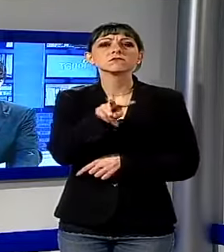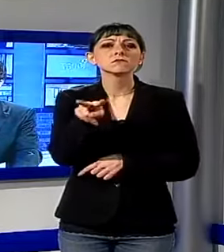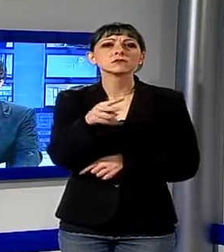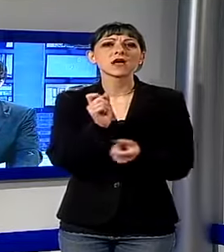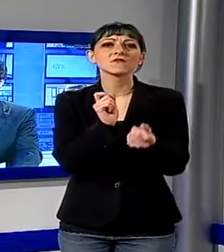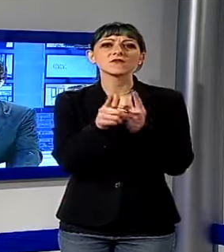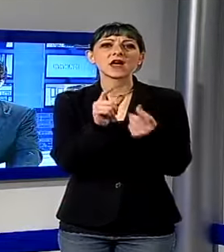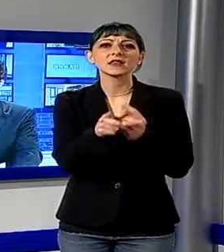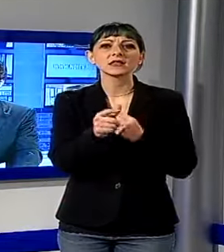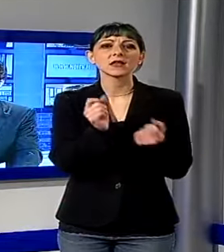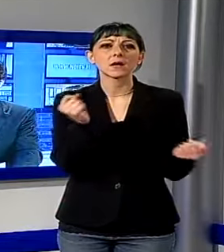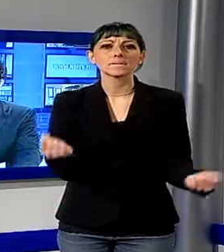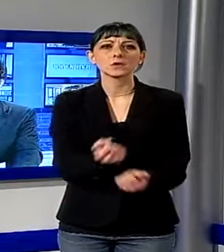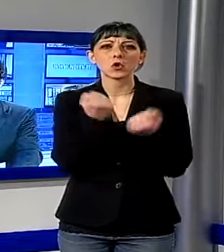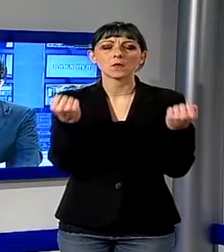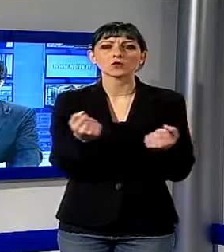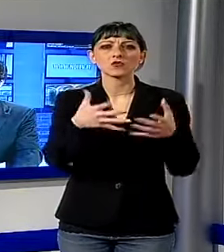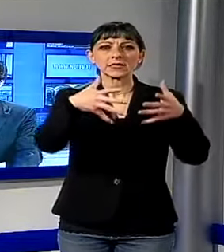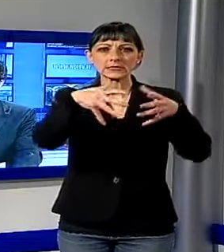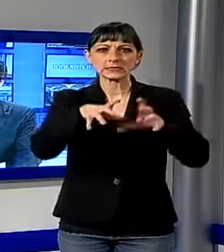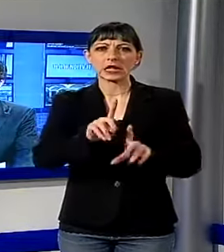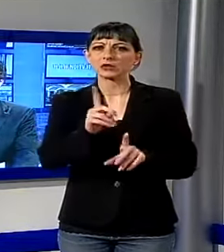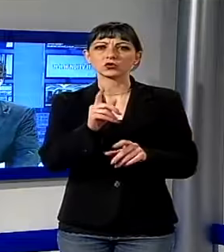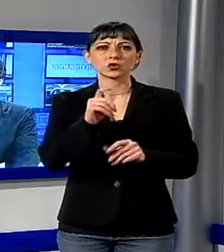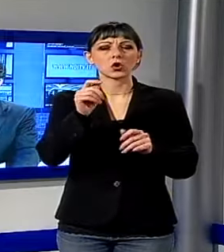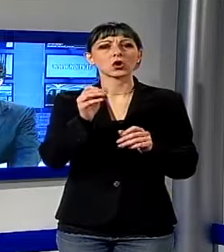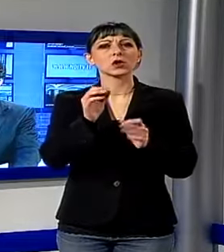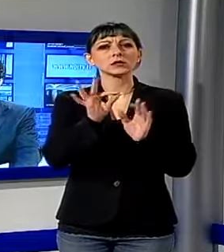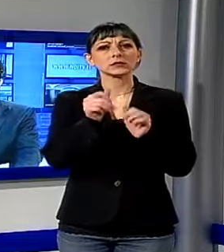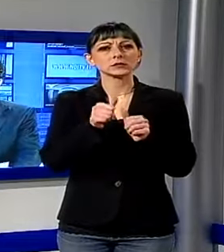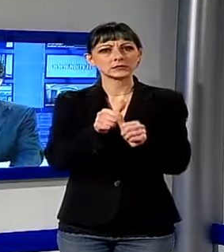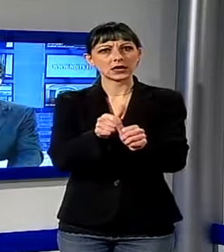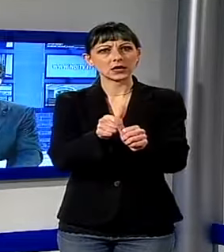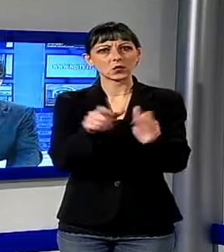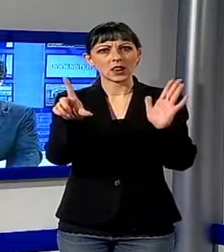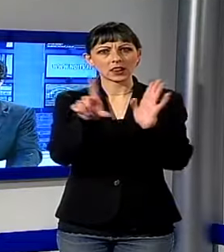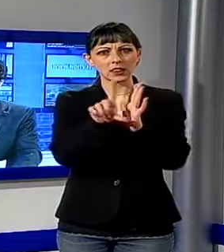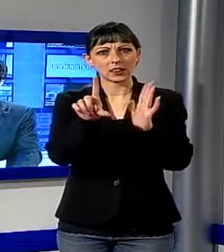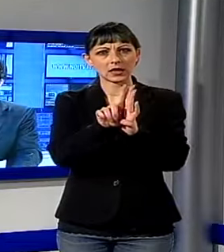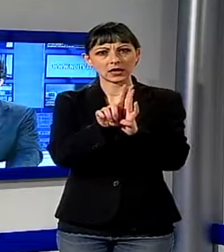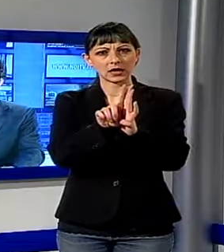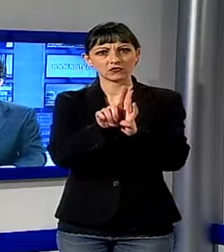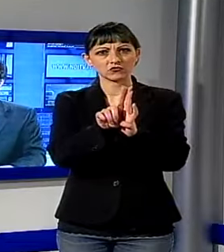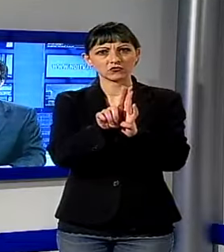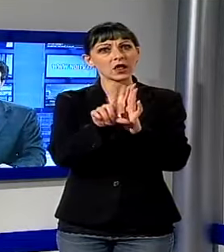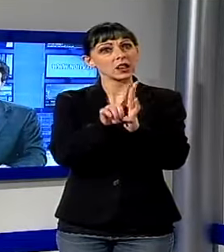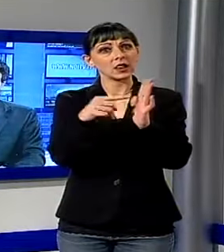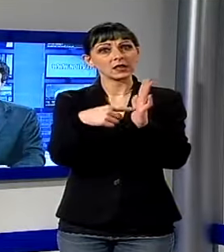promozionali con saldi non rispettando la normativa che prevede l'avvio dei saldi per il 3 gennaio.